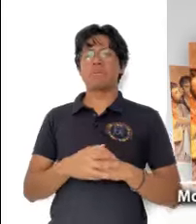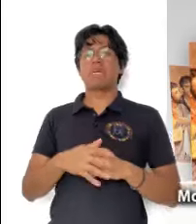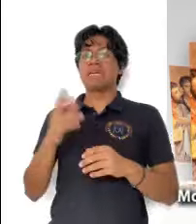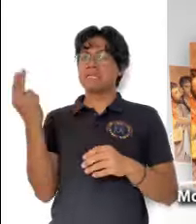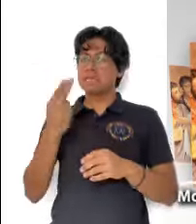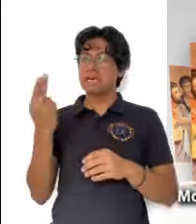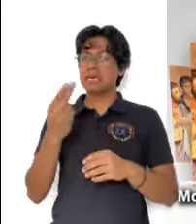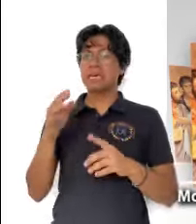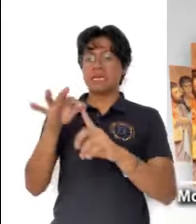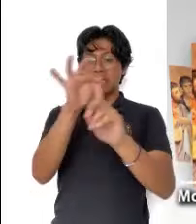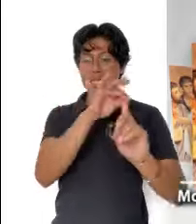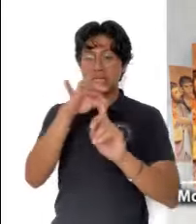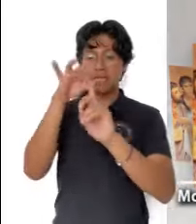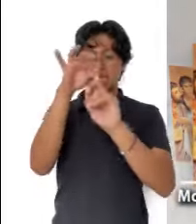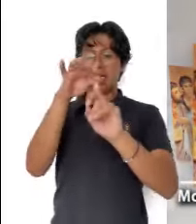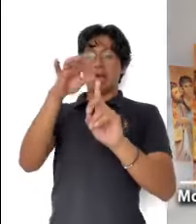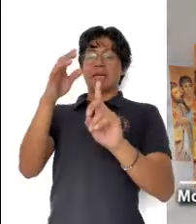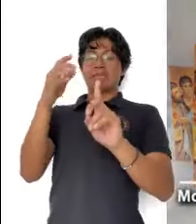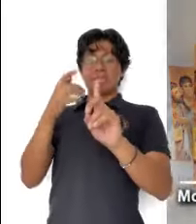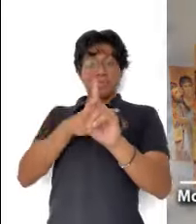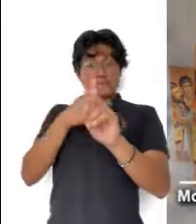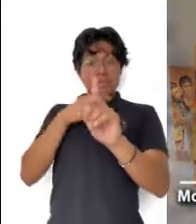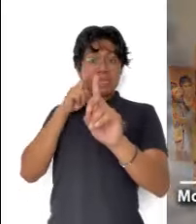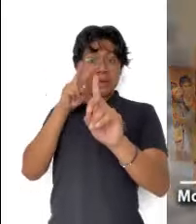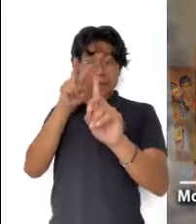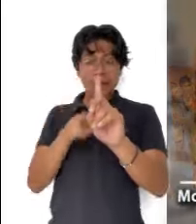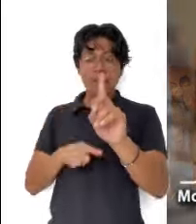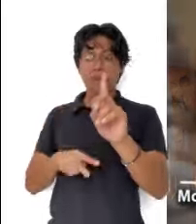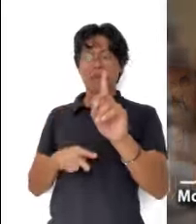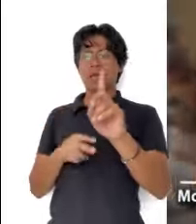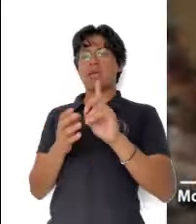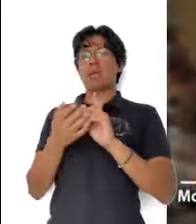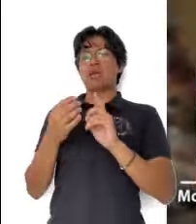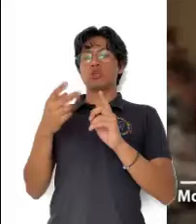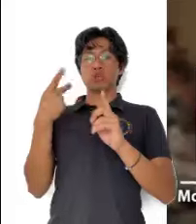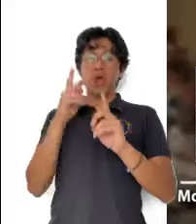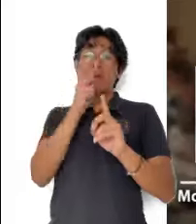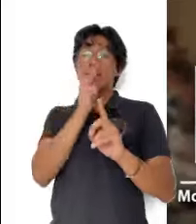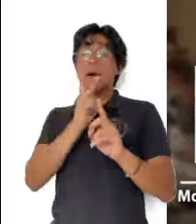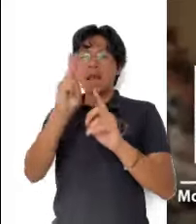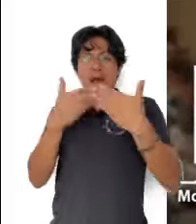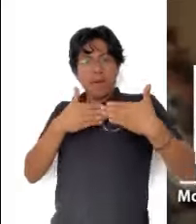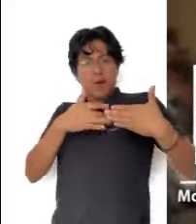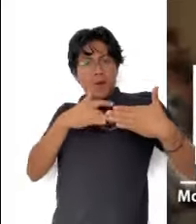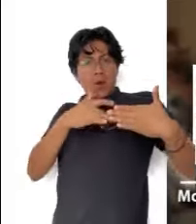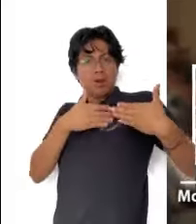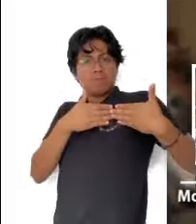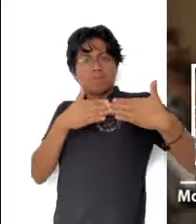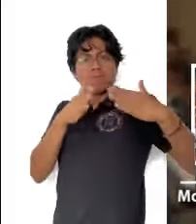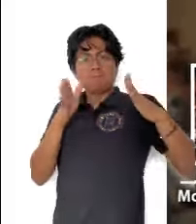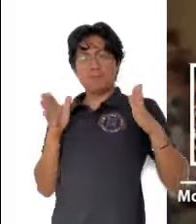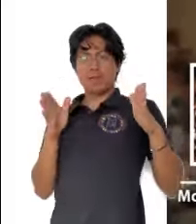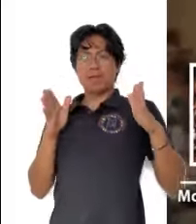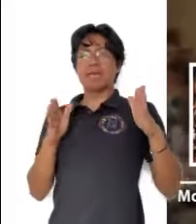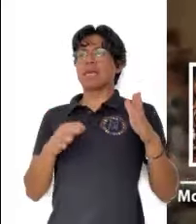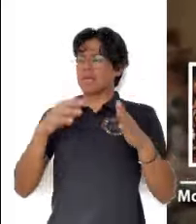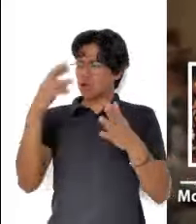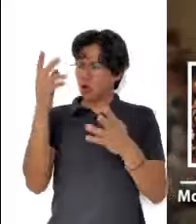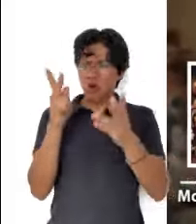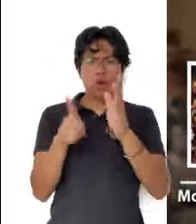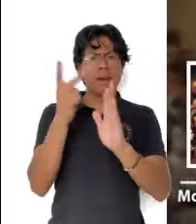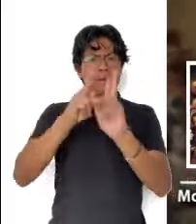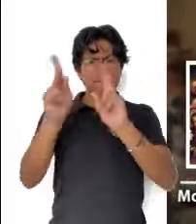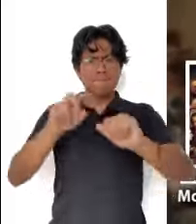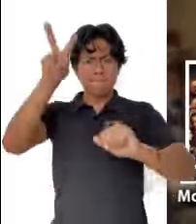Necesitamos experimentar su presencia en medio de nosotros, abrir nuestro corazón a sus palabras y recobrar la